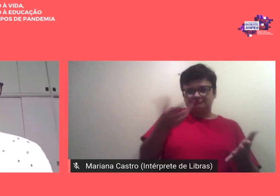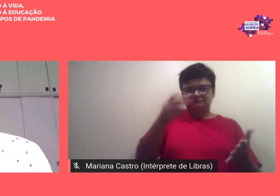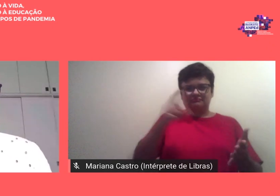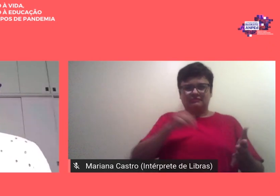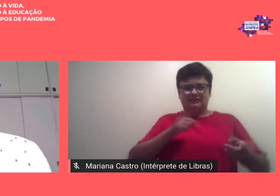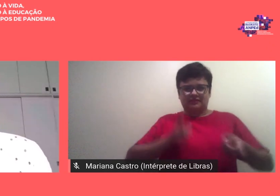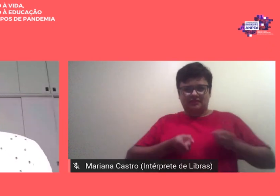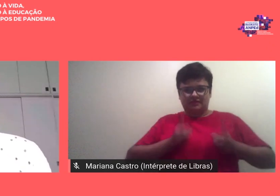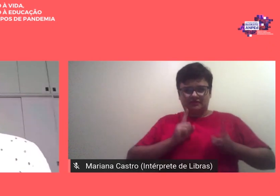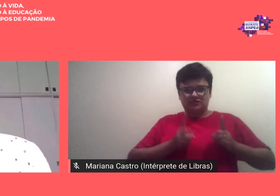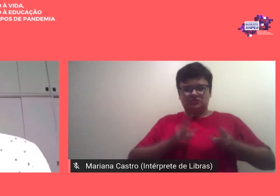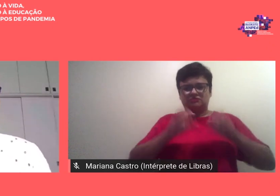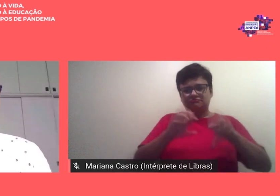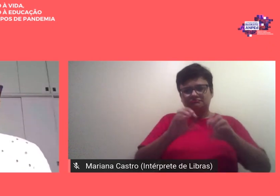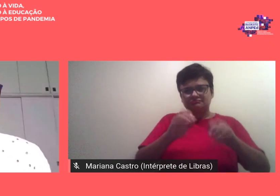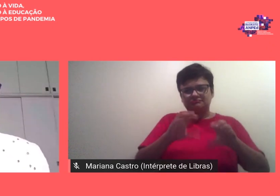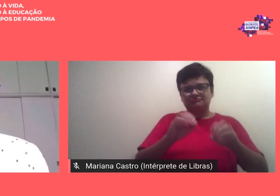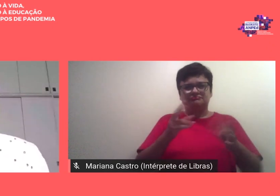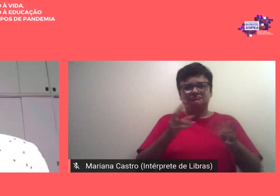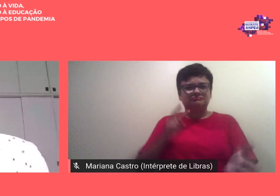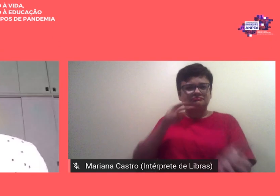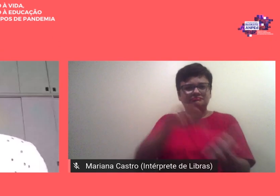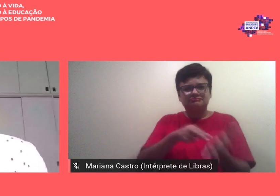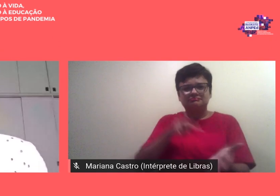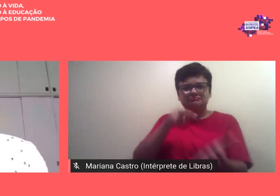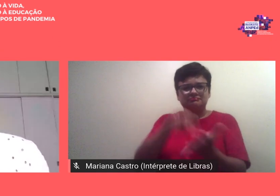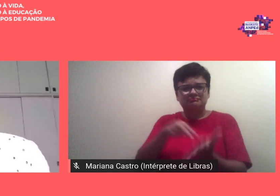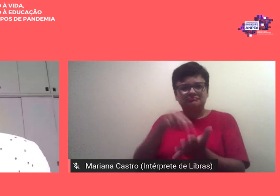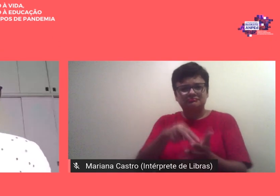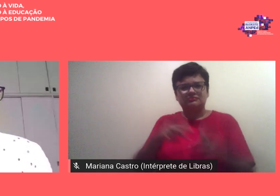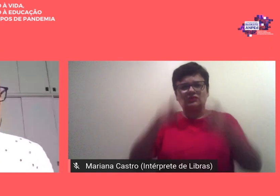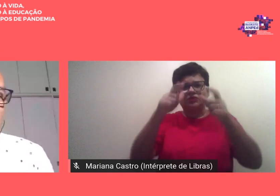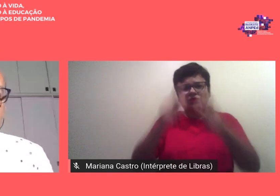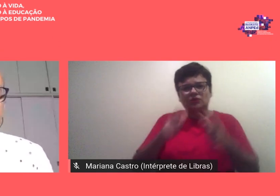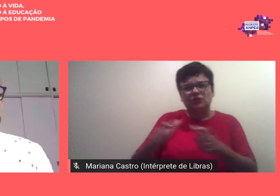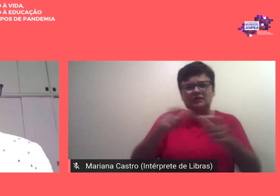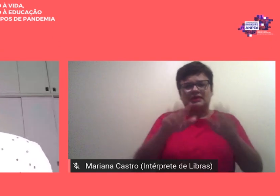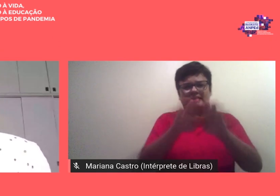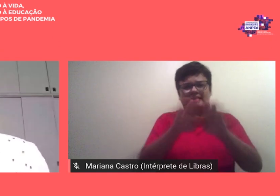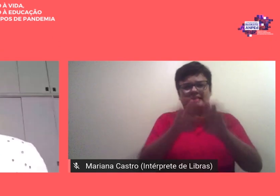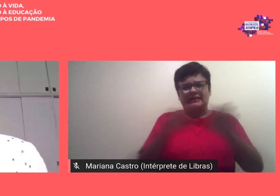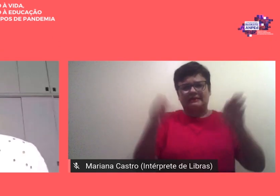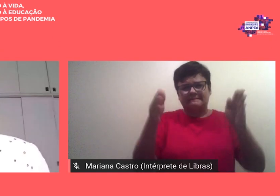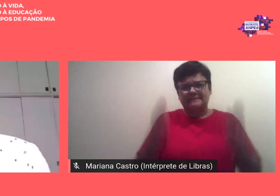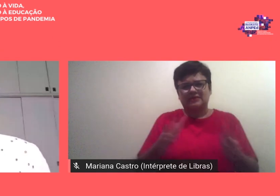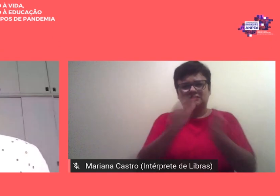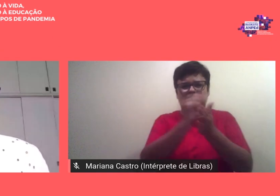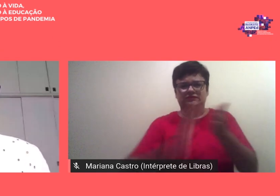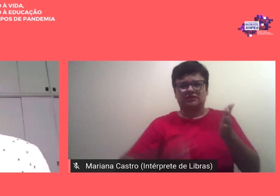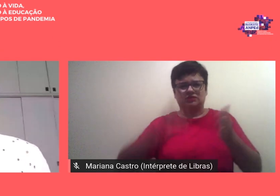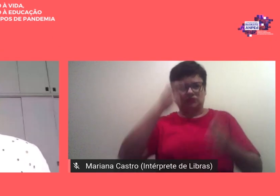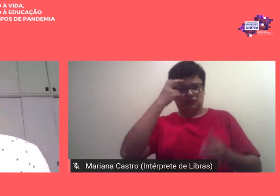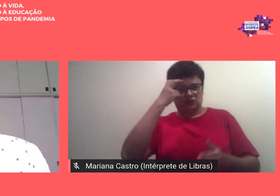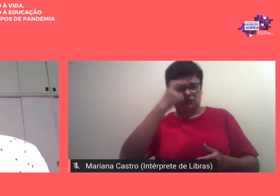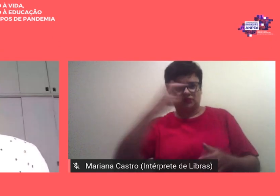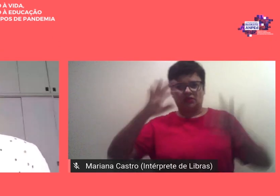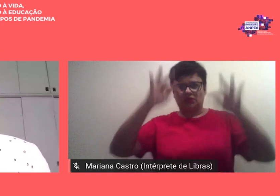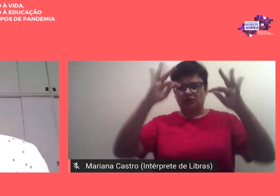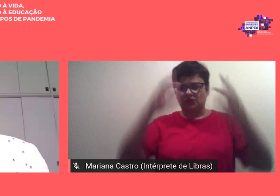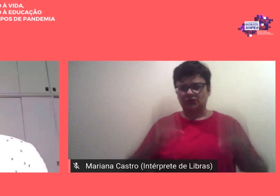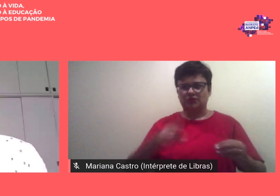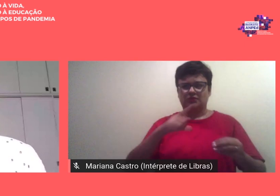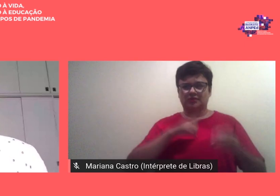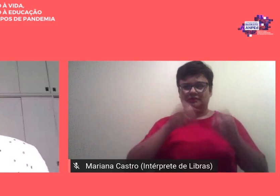Ana Educação ocupando todos os lugares desta Amped mesas atividades culturais etc teve educadoras